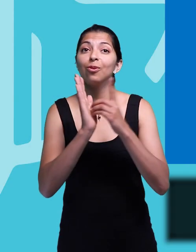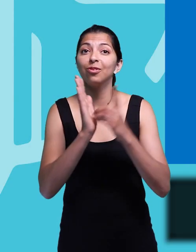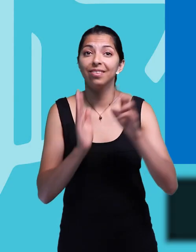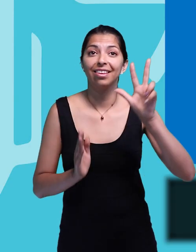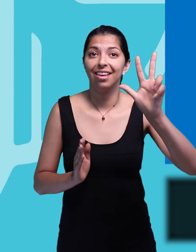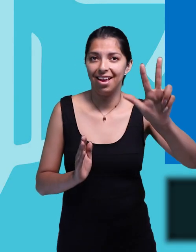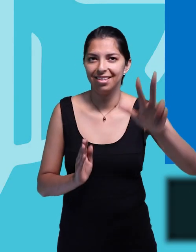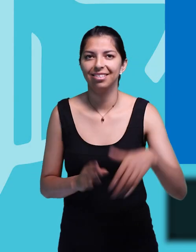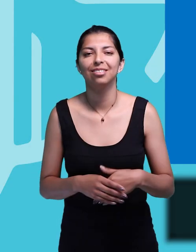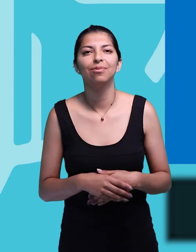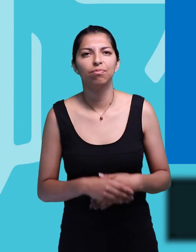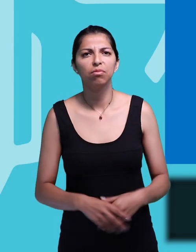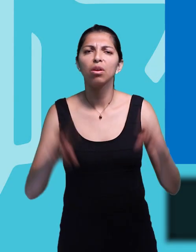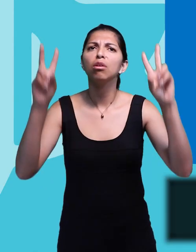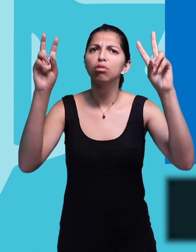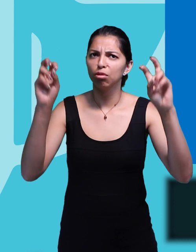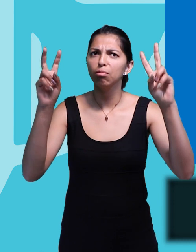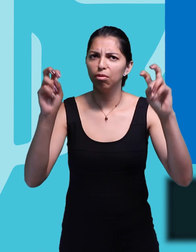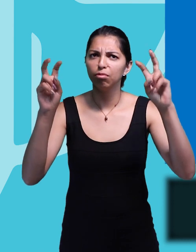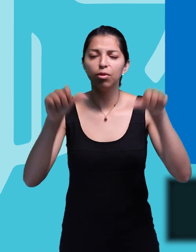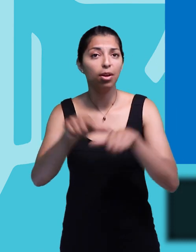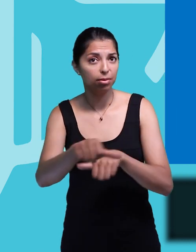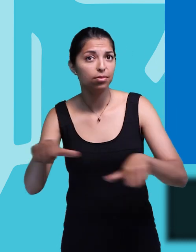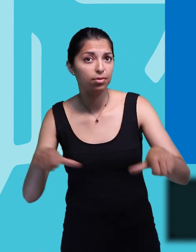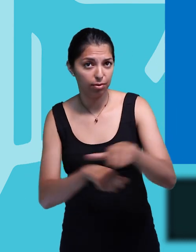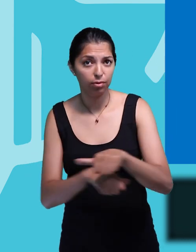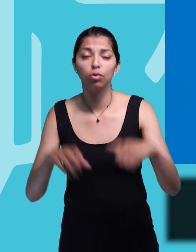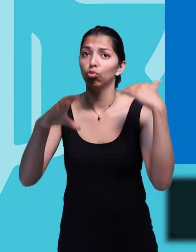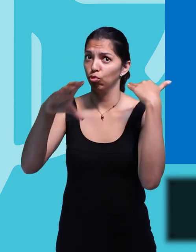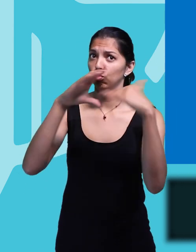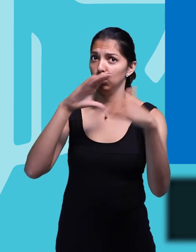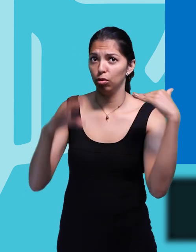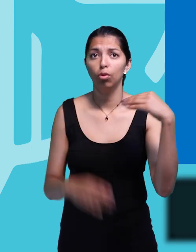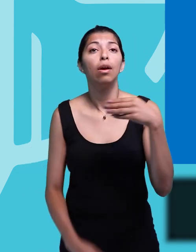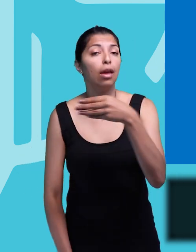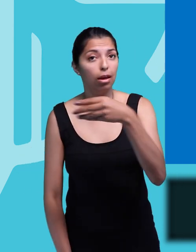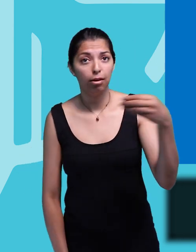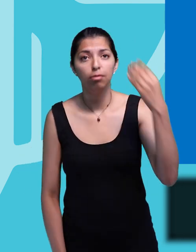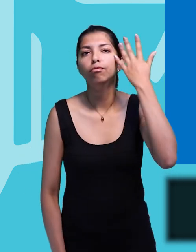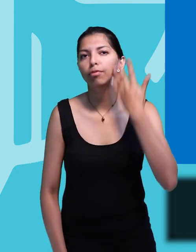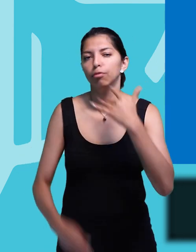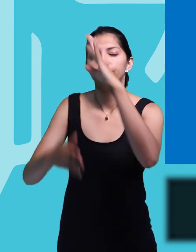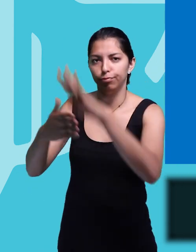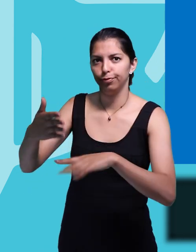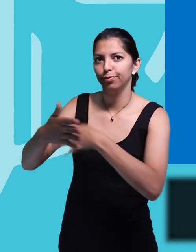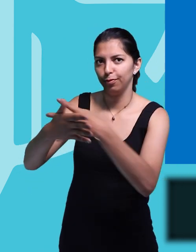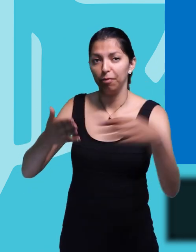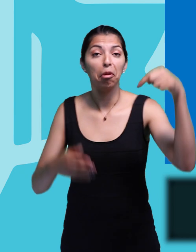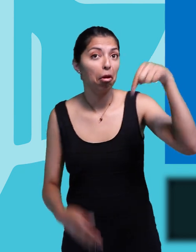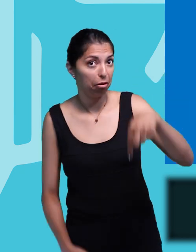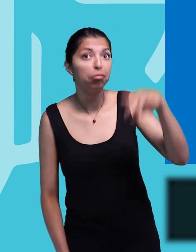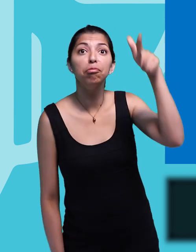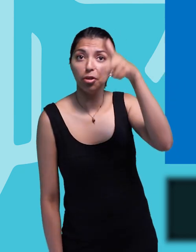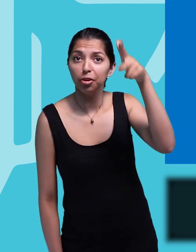Bienvenidos a la unidad 3, ofimática, tema gestión email y calendarios. En este video tutorial revisaremos la herramienta Microsoft